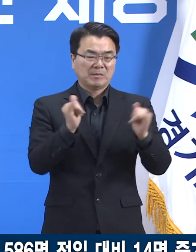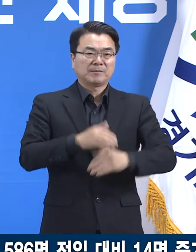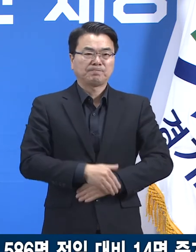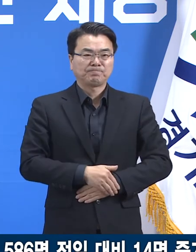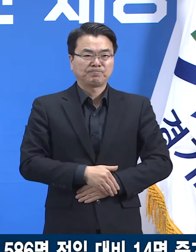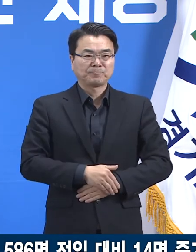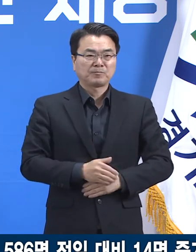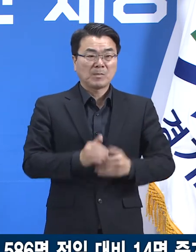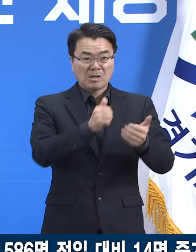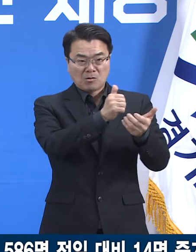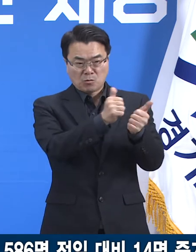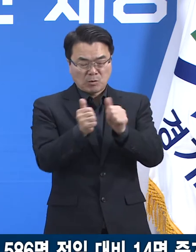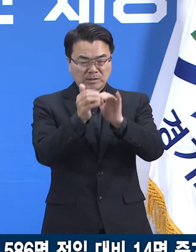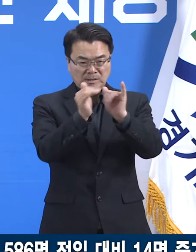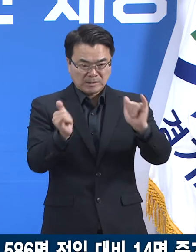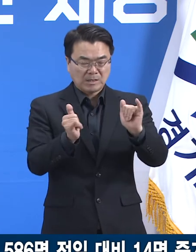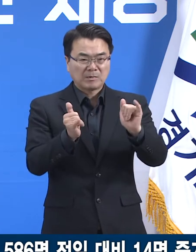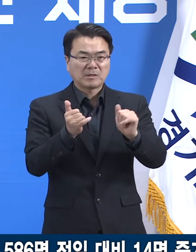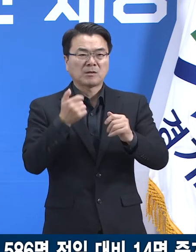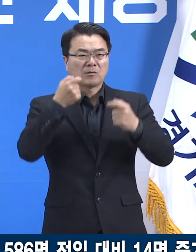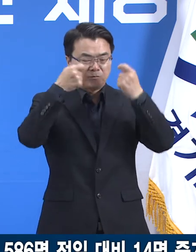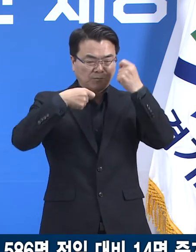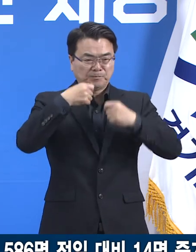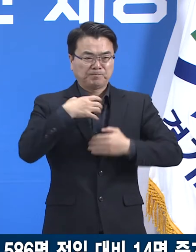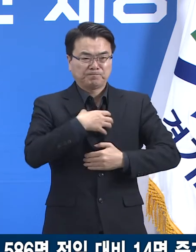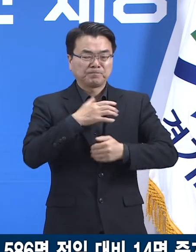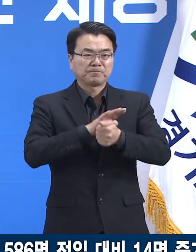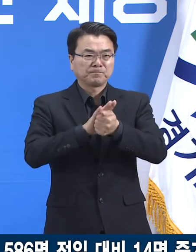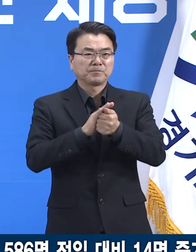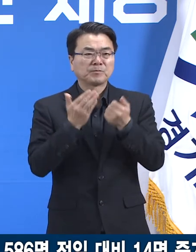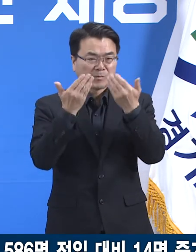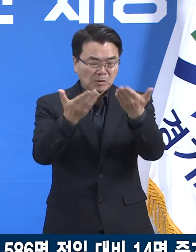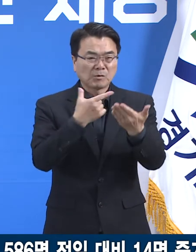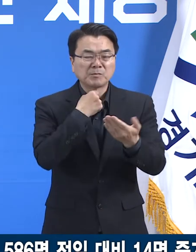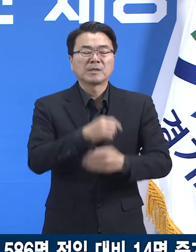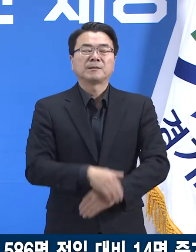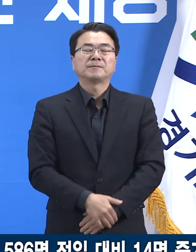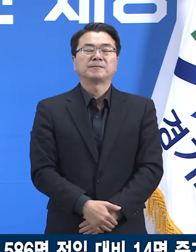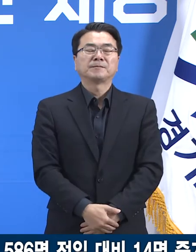고인의 명복을 빌리며 유가족 분들께 깊은 애도의 말씀을 드립니다.